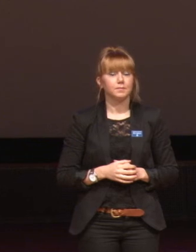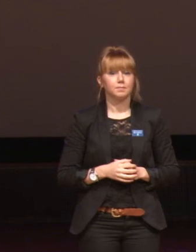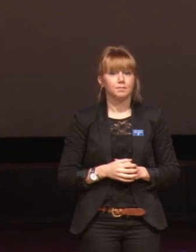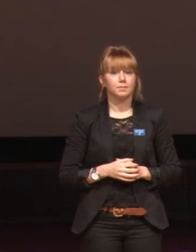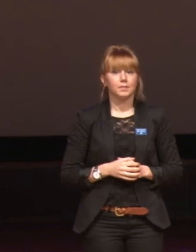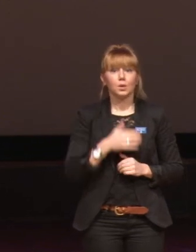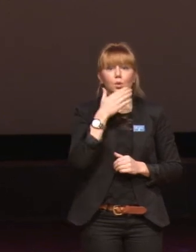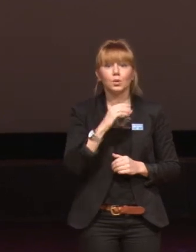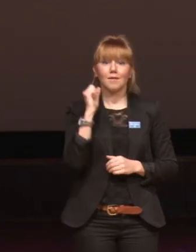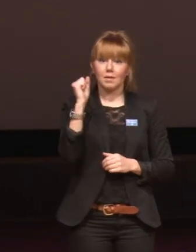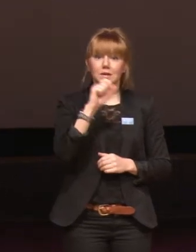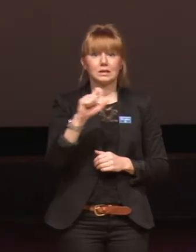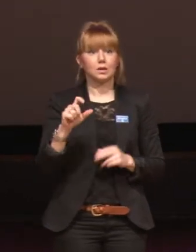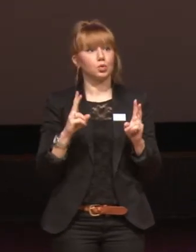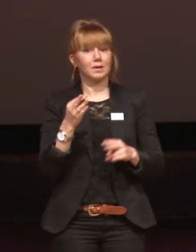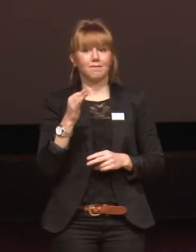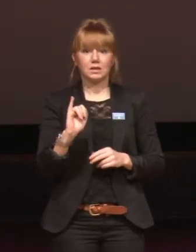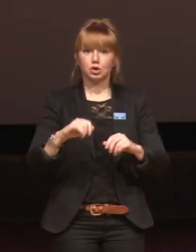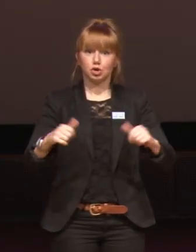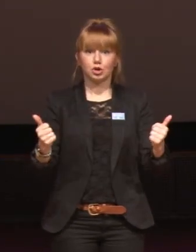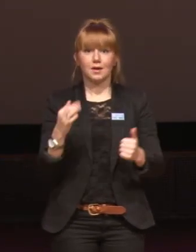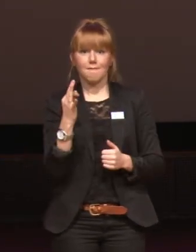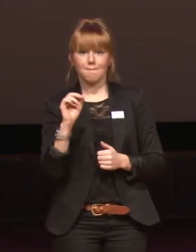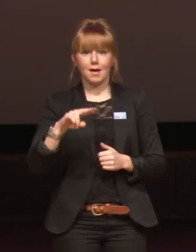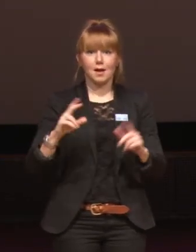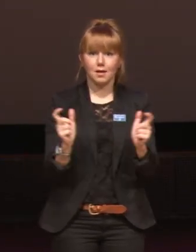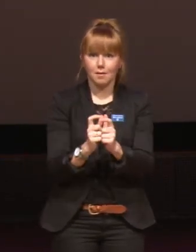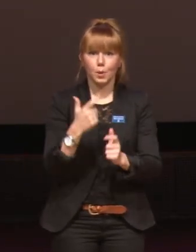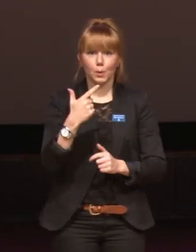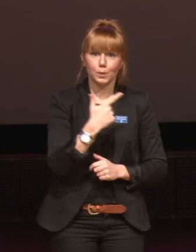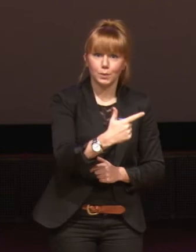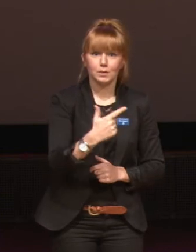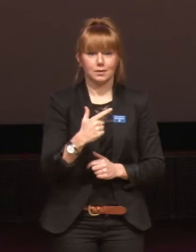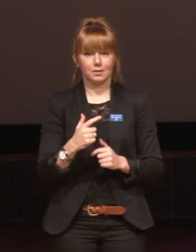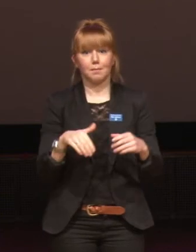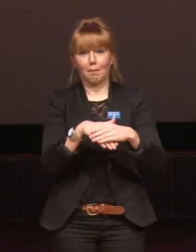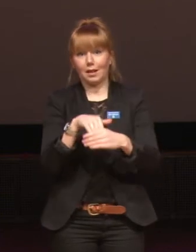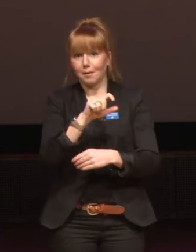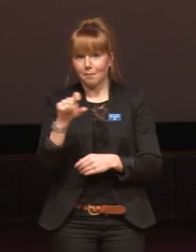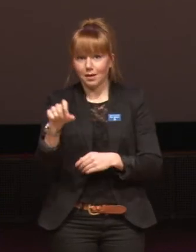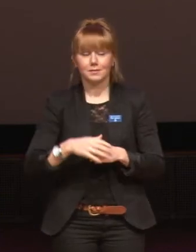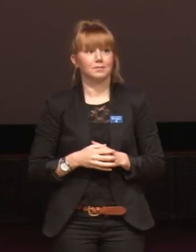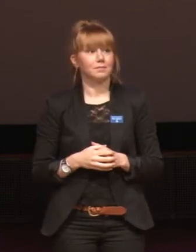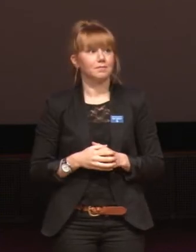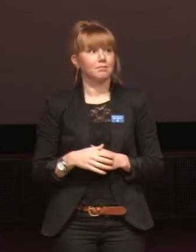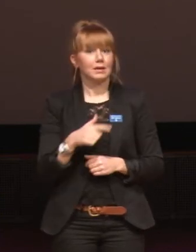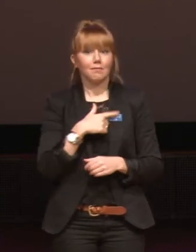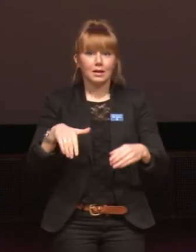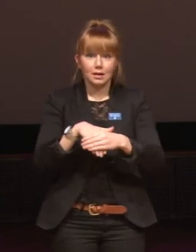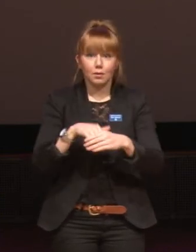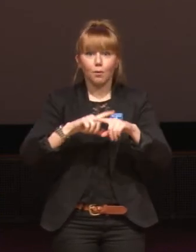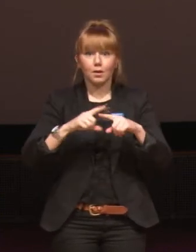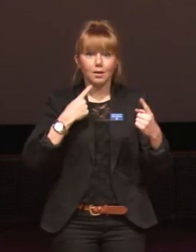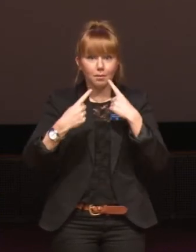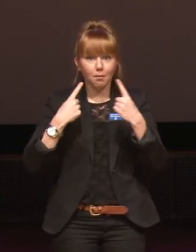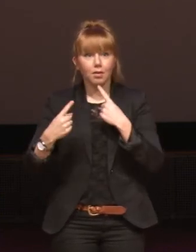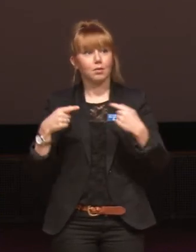Unga feminister är som FIs största fanklubb med 7000 medlemmar. Vill det tar i debatter